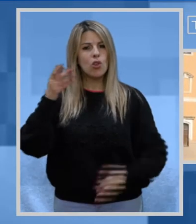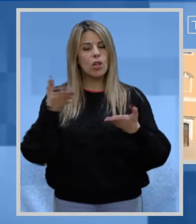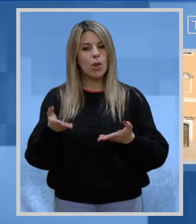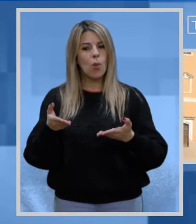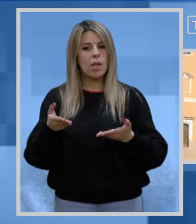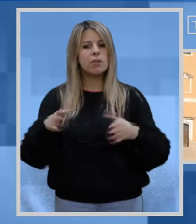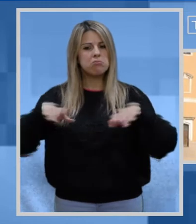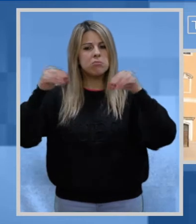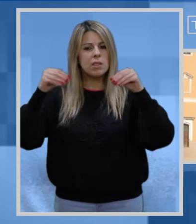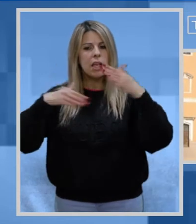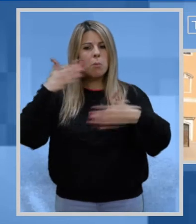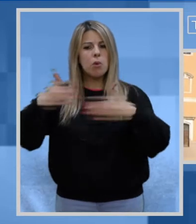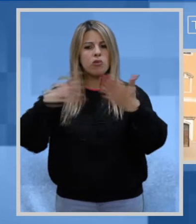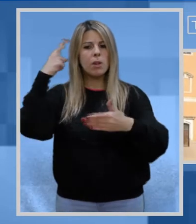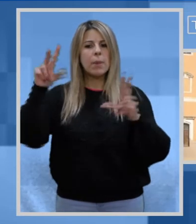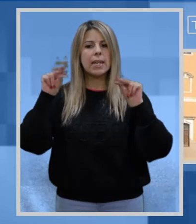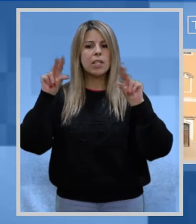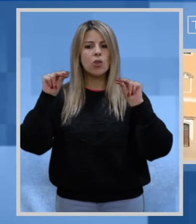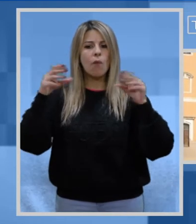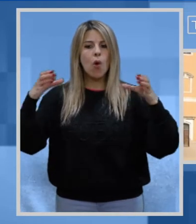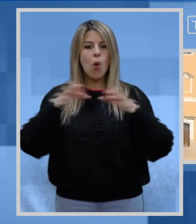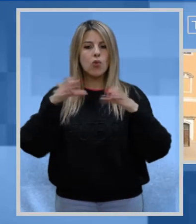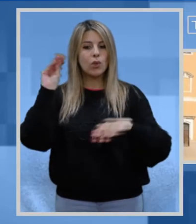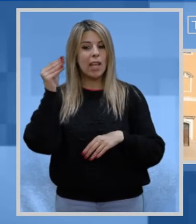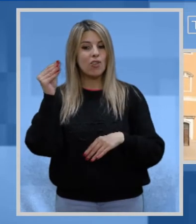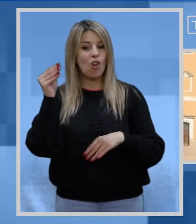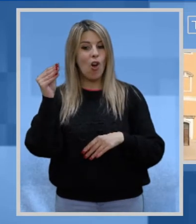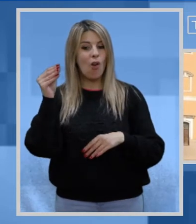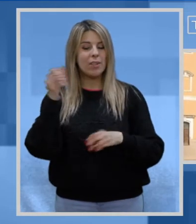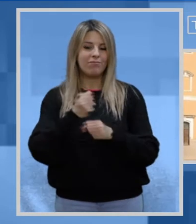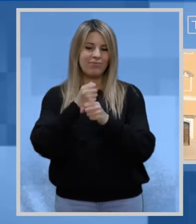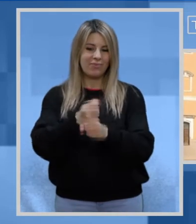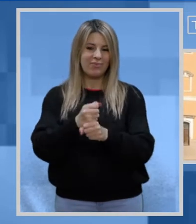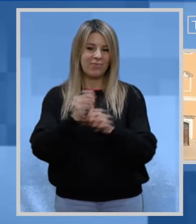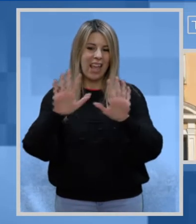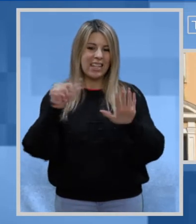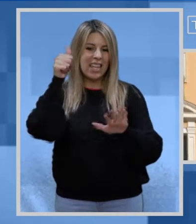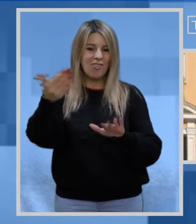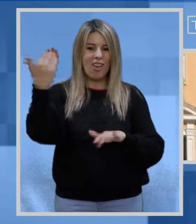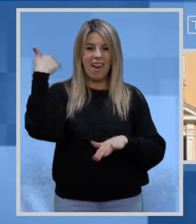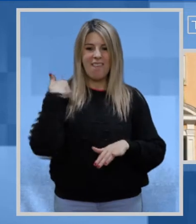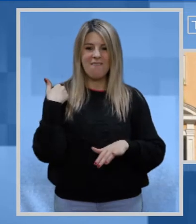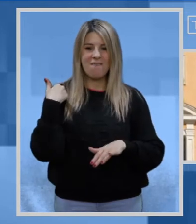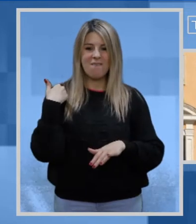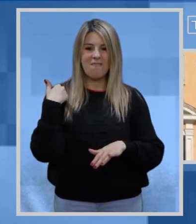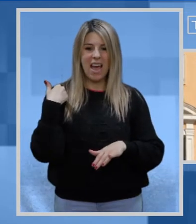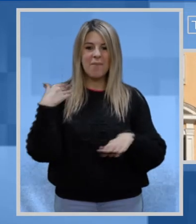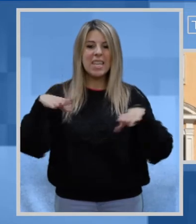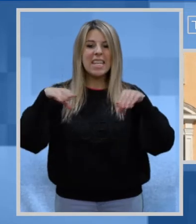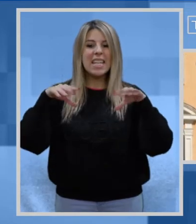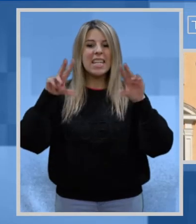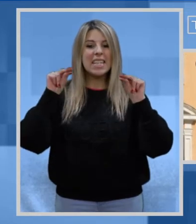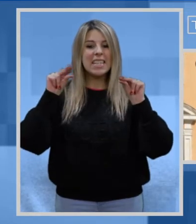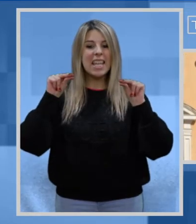In questi giorni sono state avviate le procedure per il rinnovo della consulta dei giovani È stata